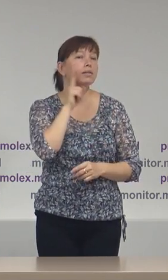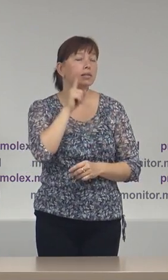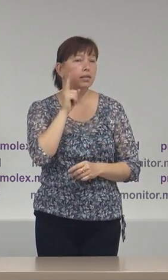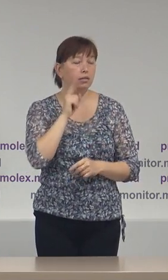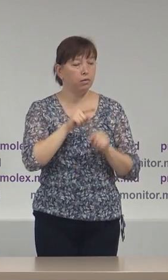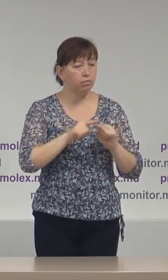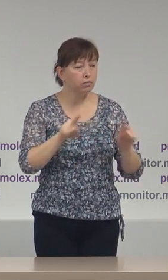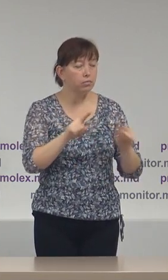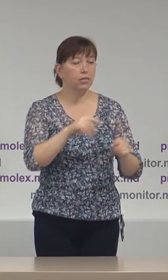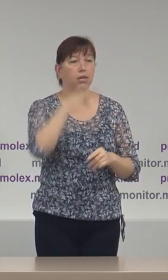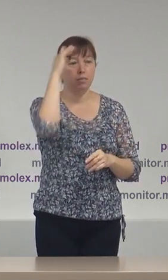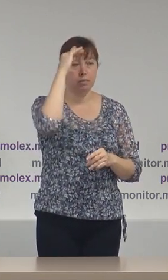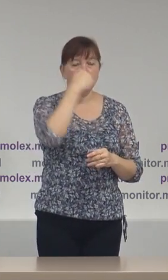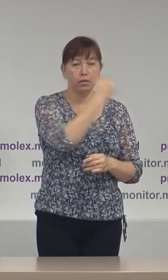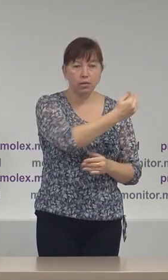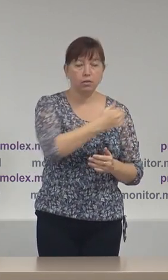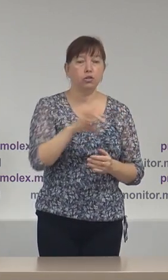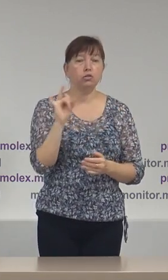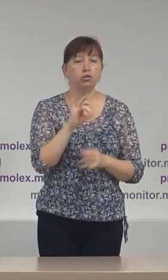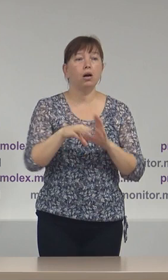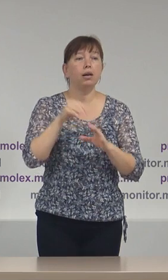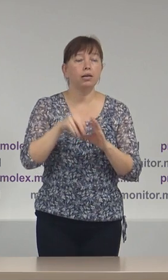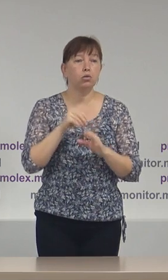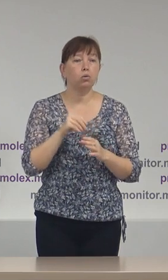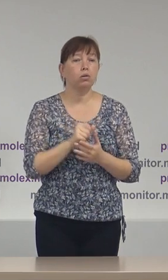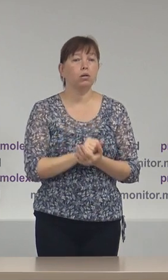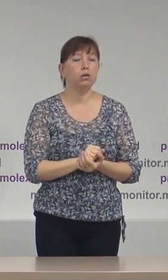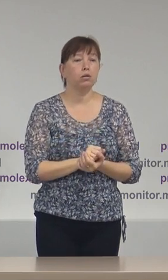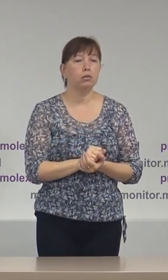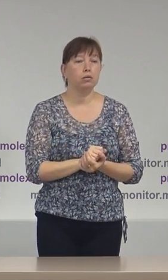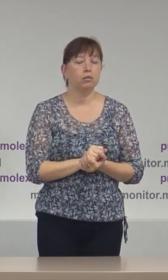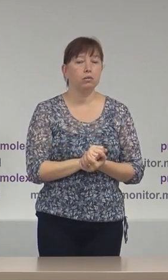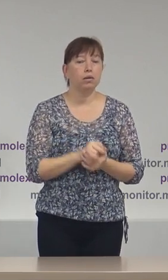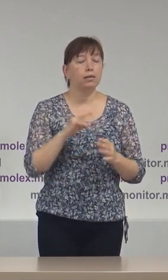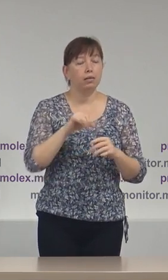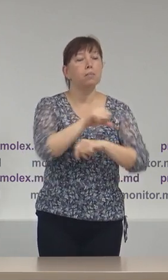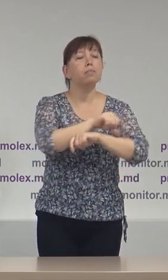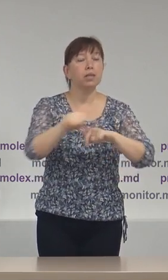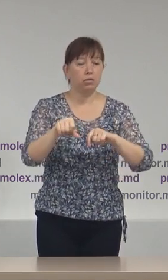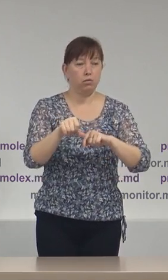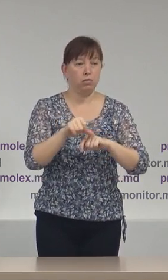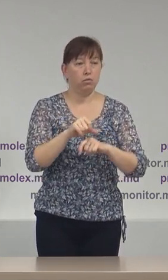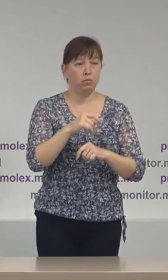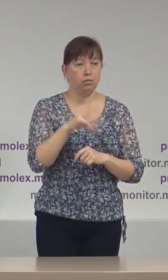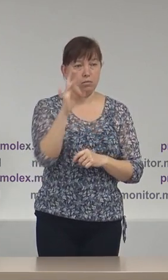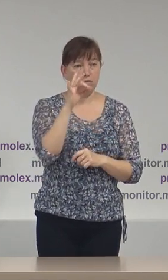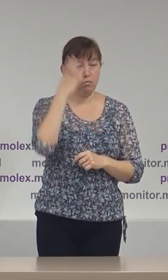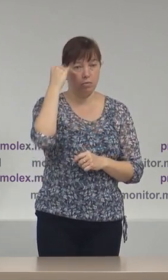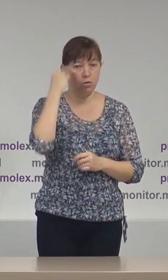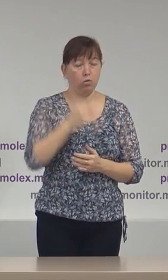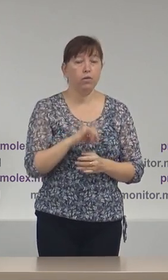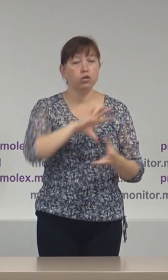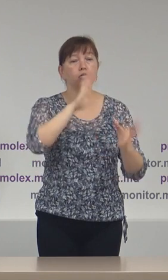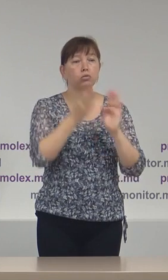alegătorii din reginea transnistreană și alegătorii de peste hotarele țării deci în